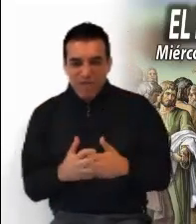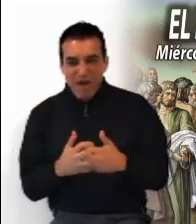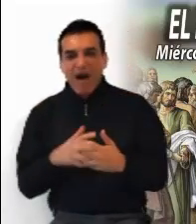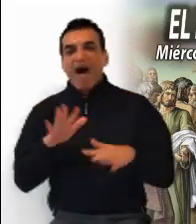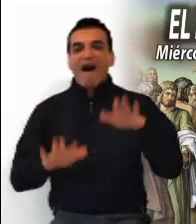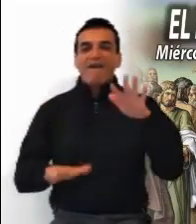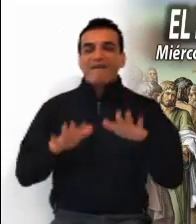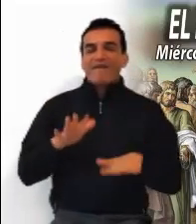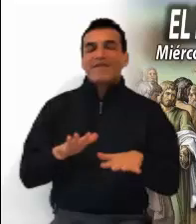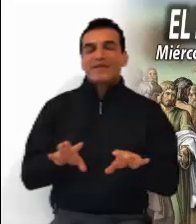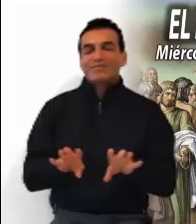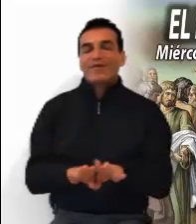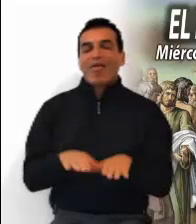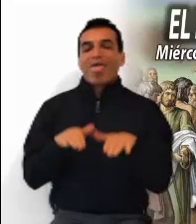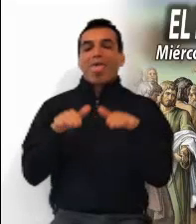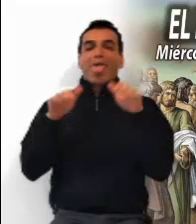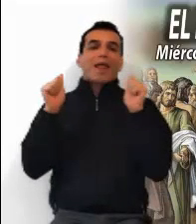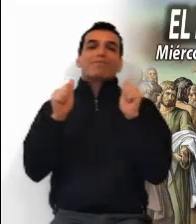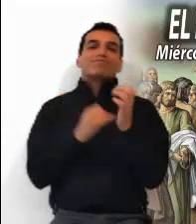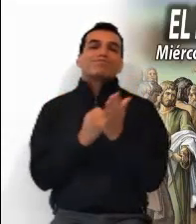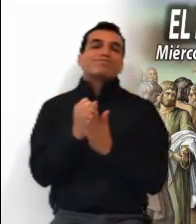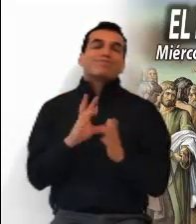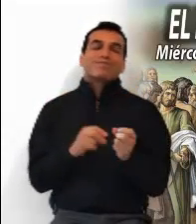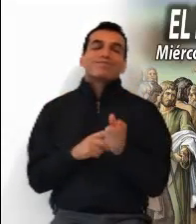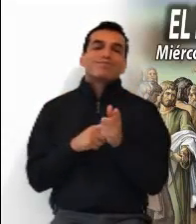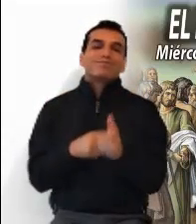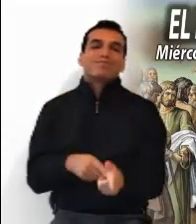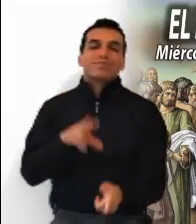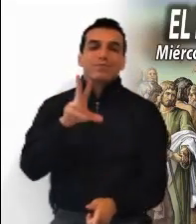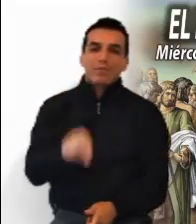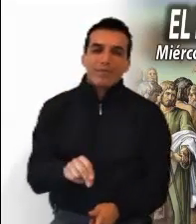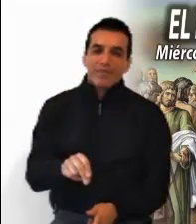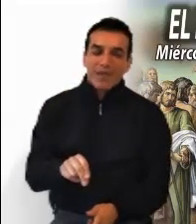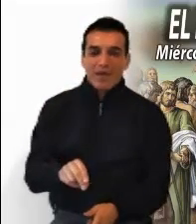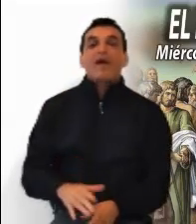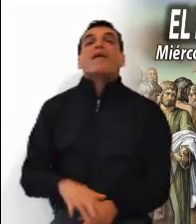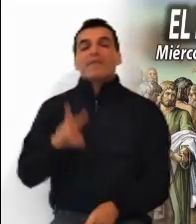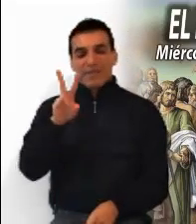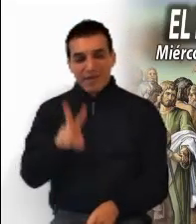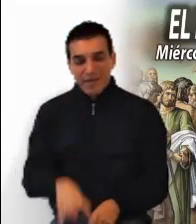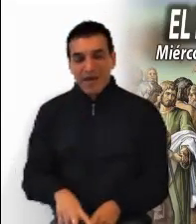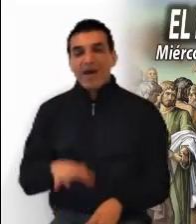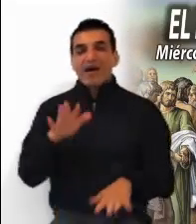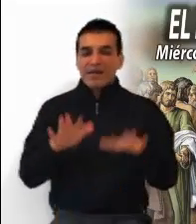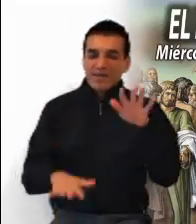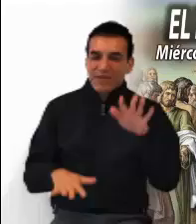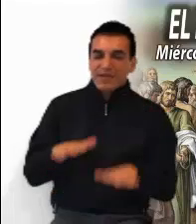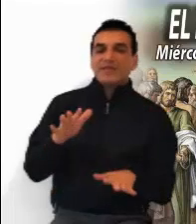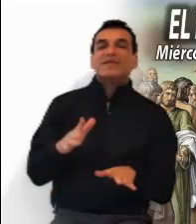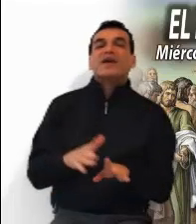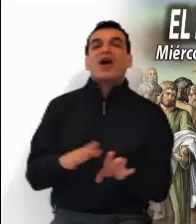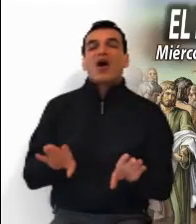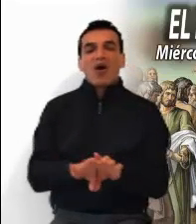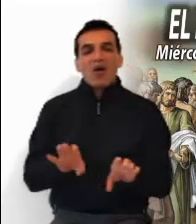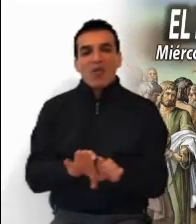vemos tentados a abandonar nuestra decisión. No son pocas las veces que se hace una especie